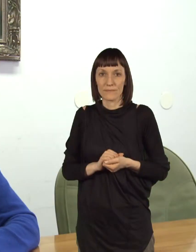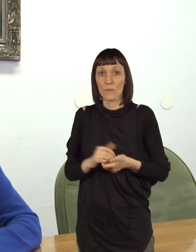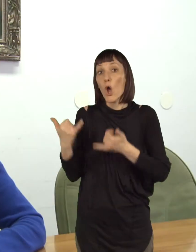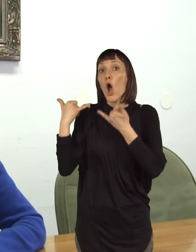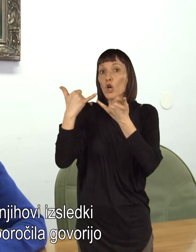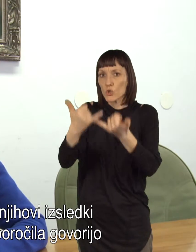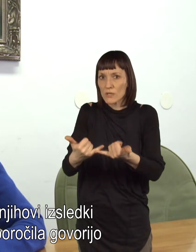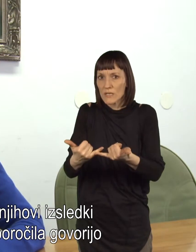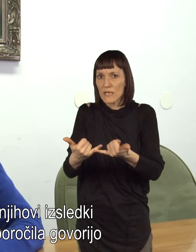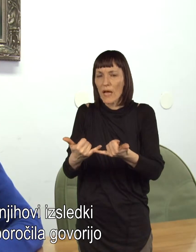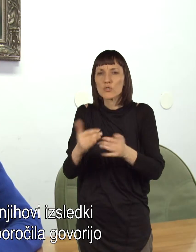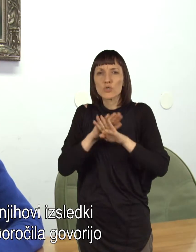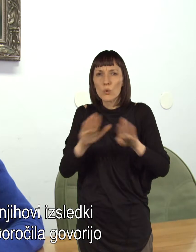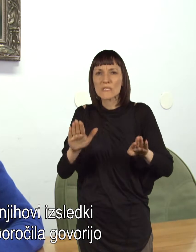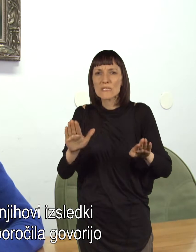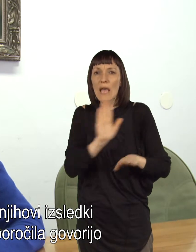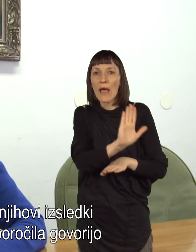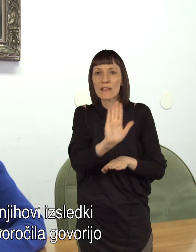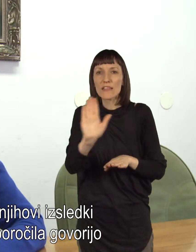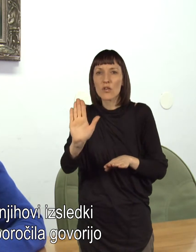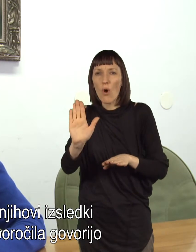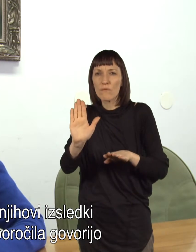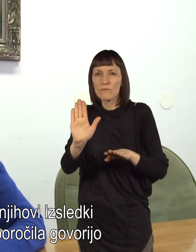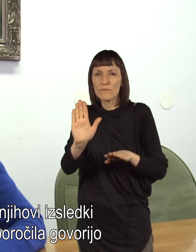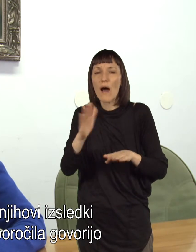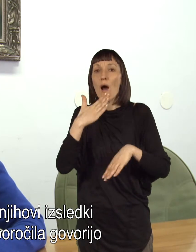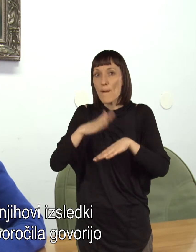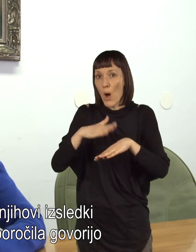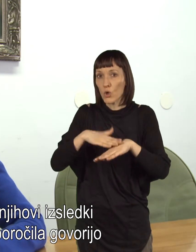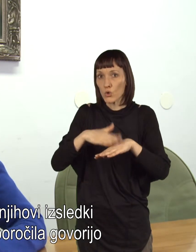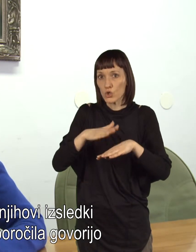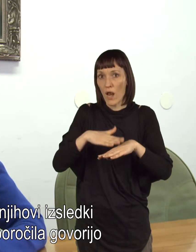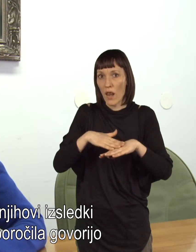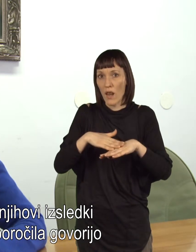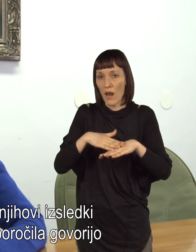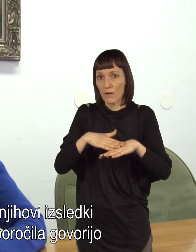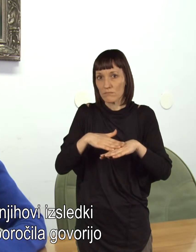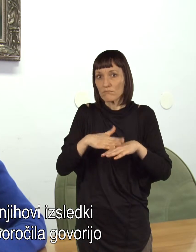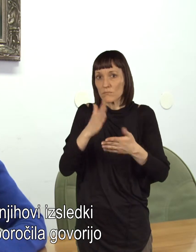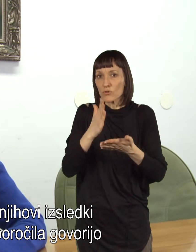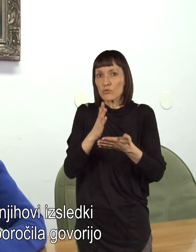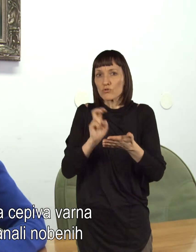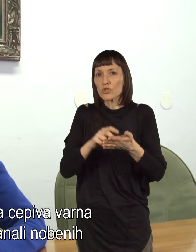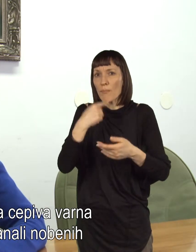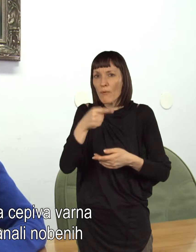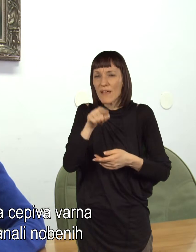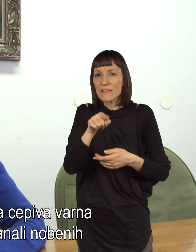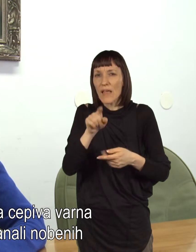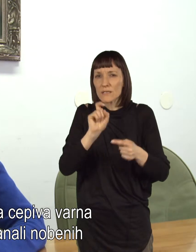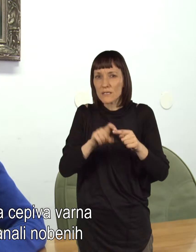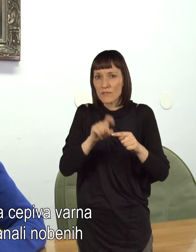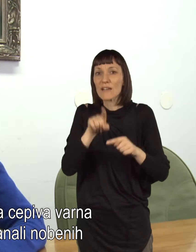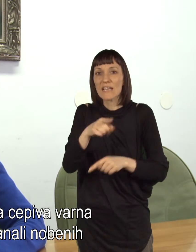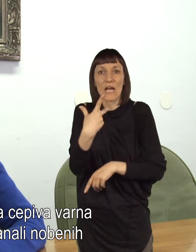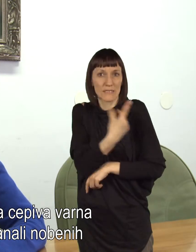In dosedaj so bili še vsi njihovi izledki oziroma njihova poročila. Govorijo še zmeraj v smeri,